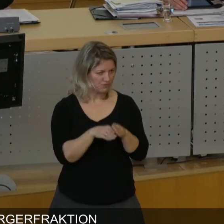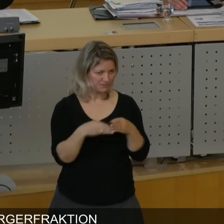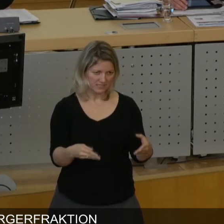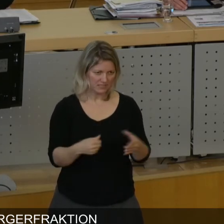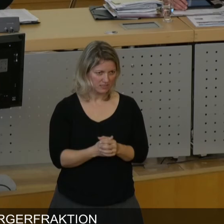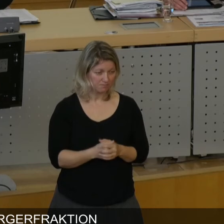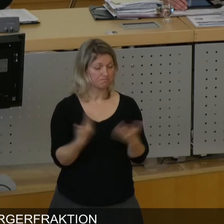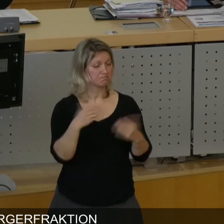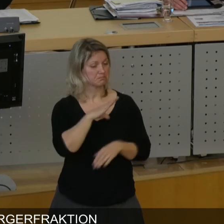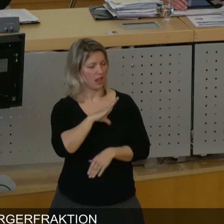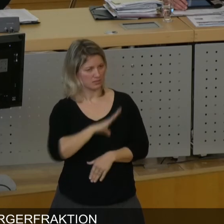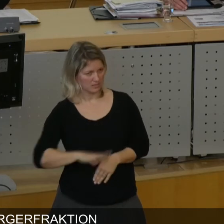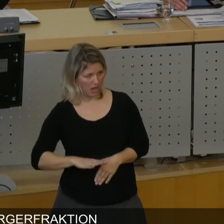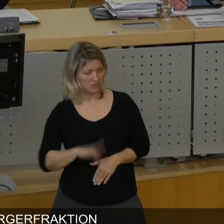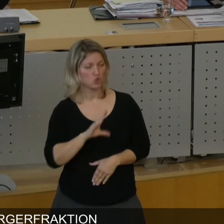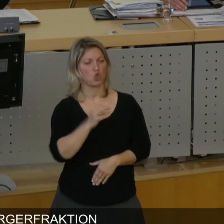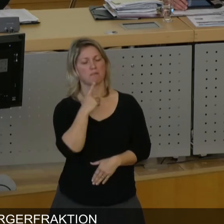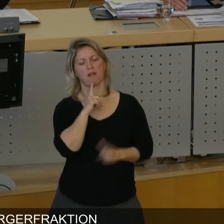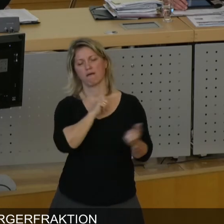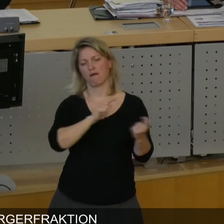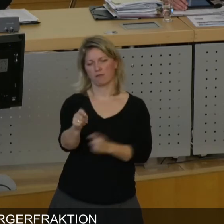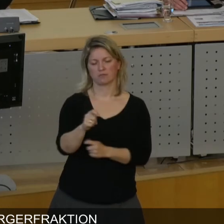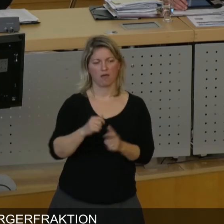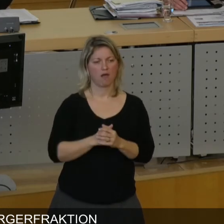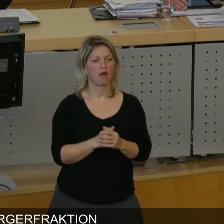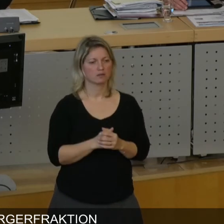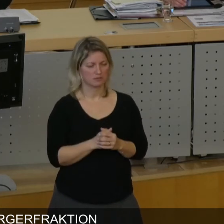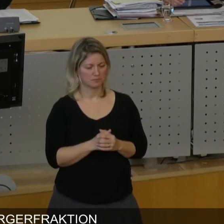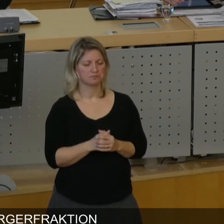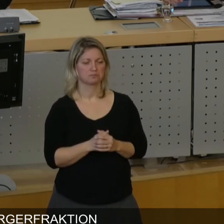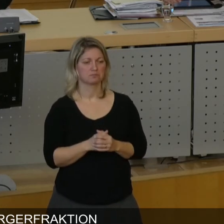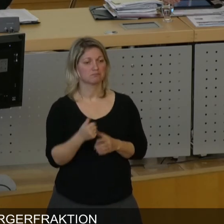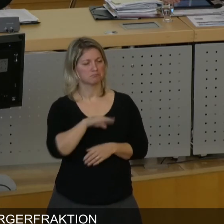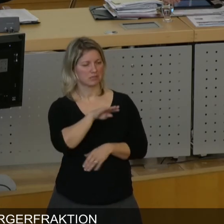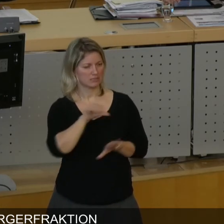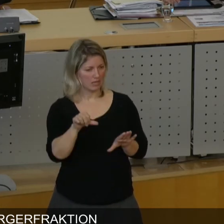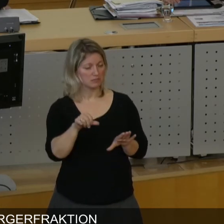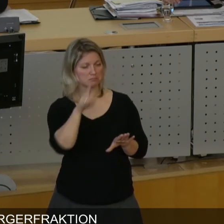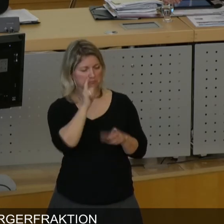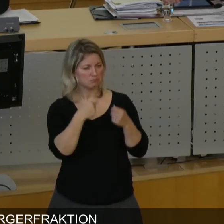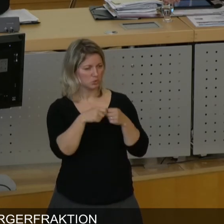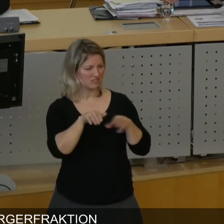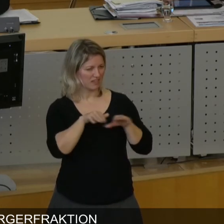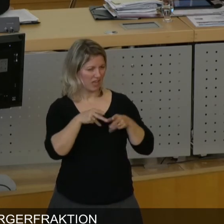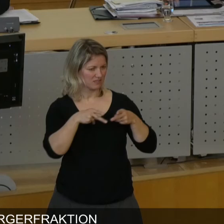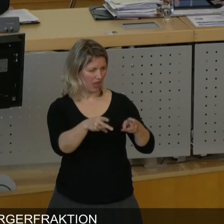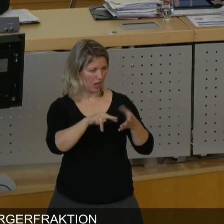Das Land Sachsen hat dann erneut einen Antrag gestellt, um die B6 neu in den Bundesverkehrswegeplan